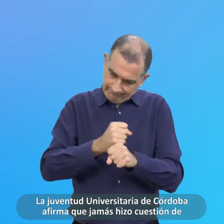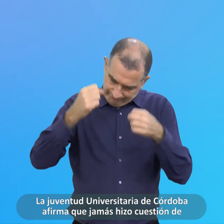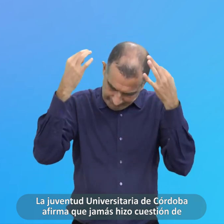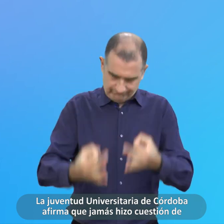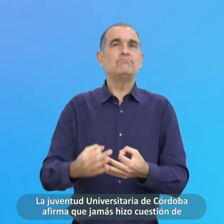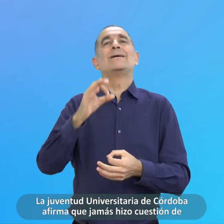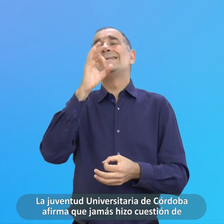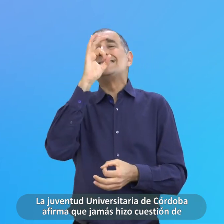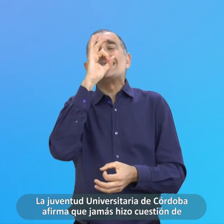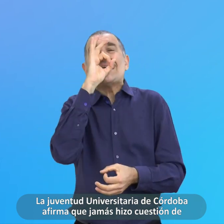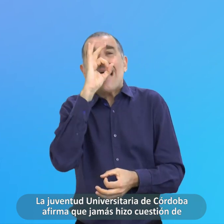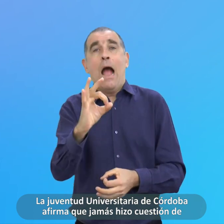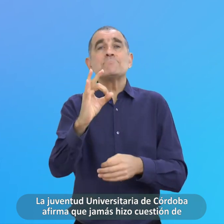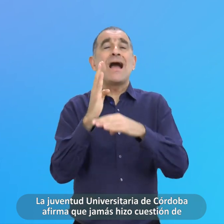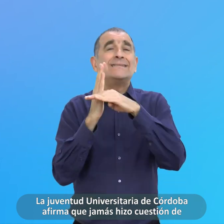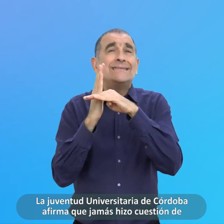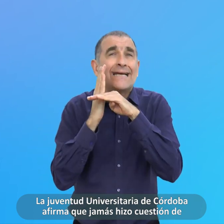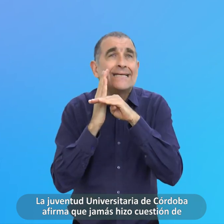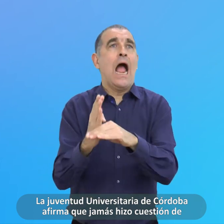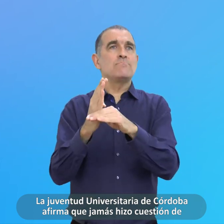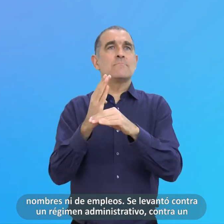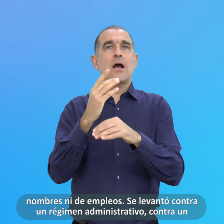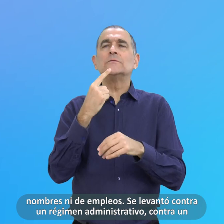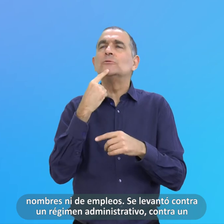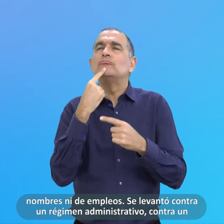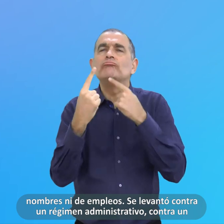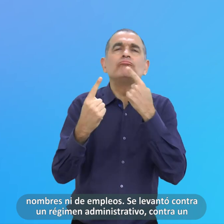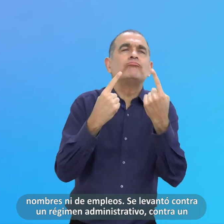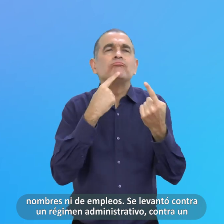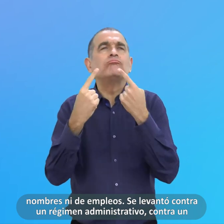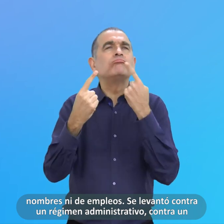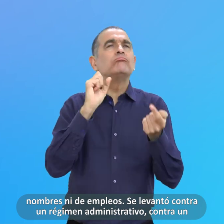Jamás Hizo Cuestión De Nombres Ni De Empleos